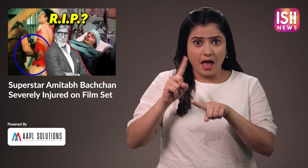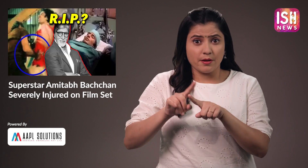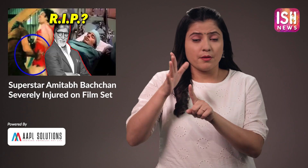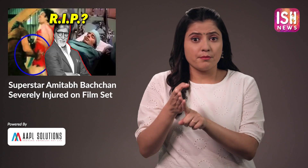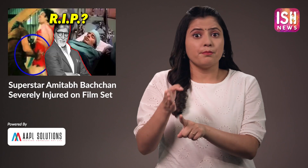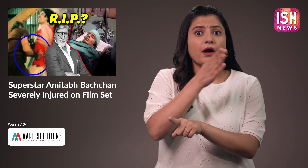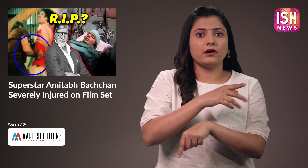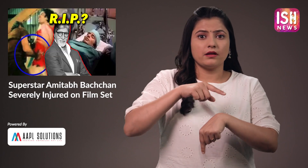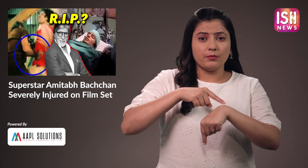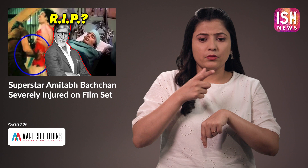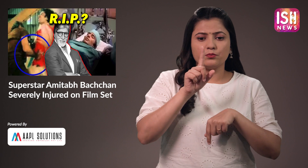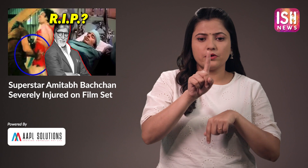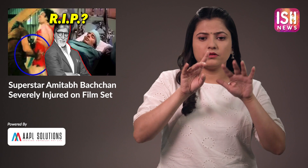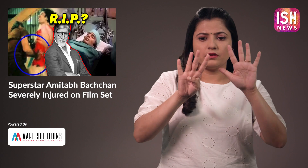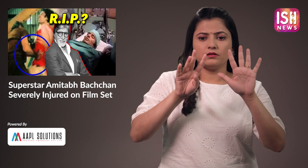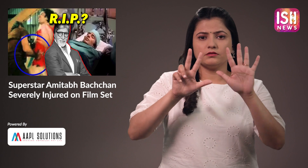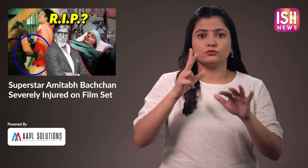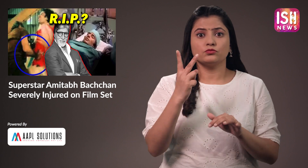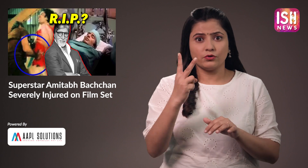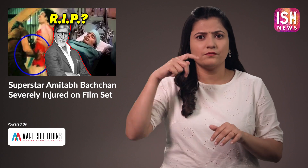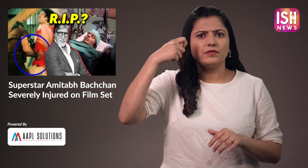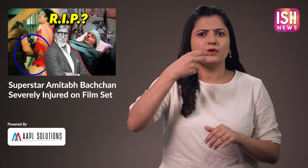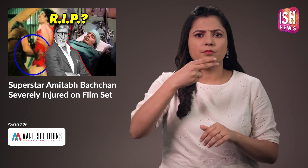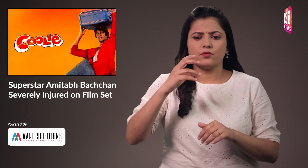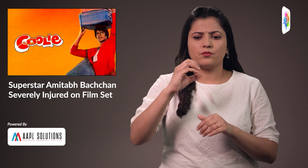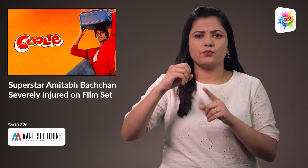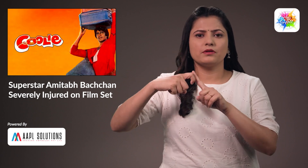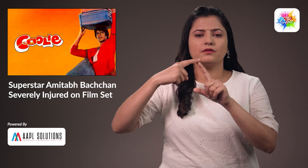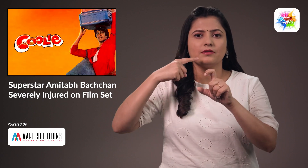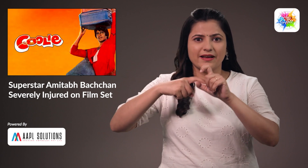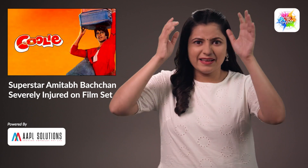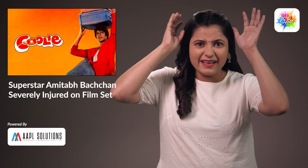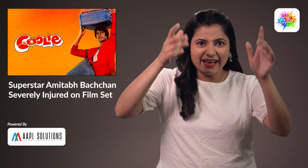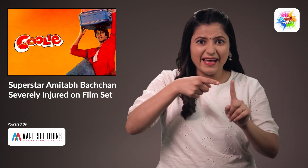चोट से पहले वर्ष 1982 में फिल्म कूली की शोटिंग के दौरान